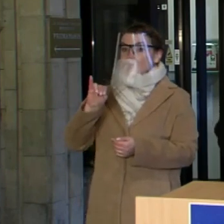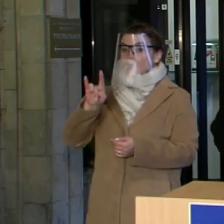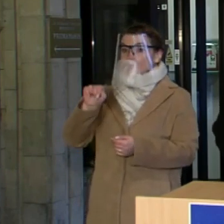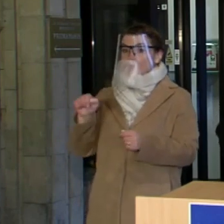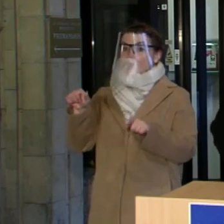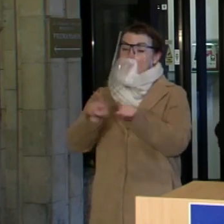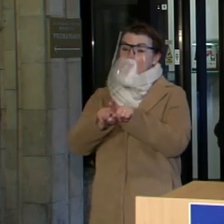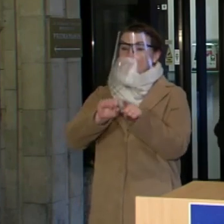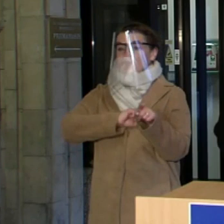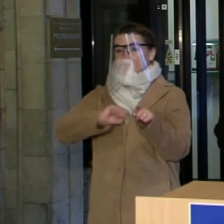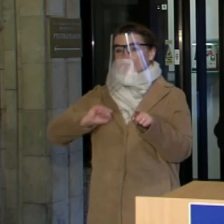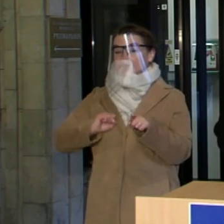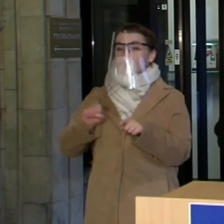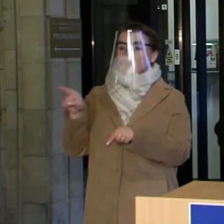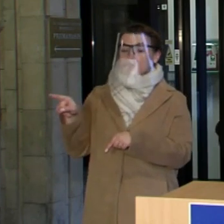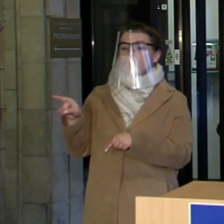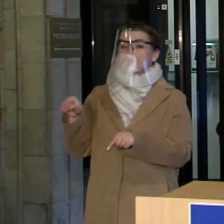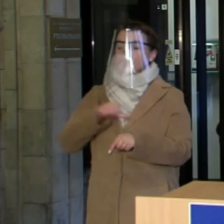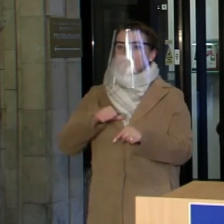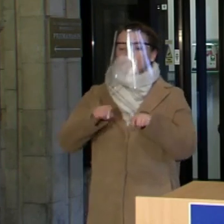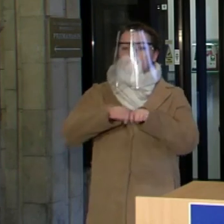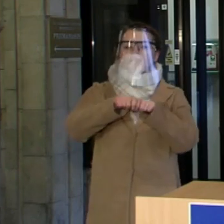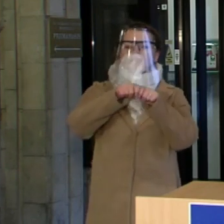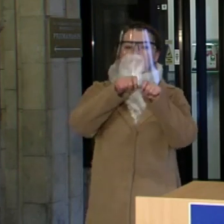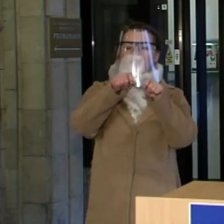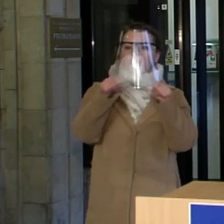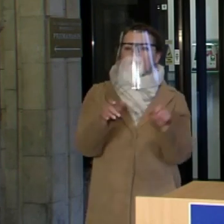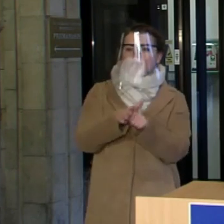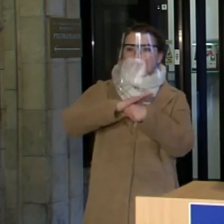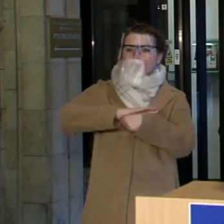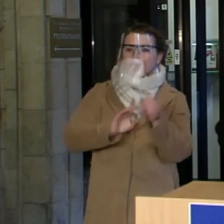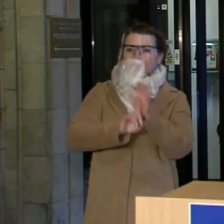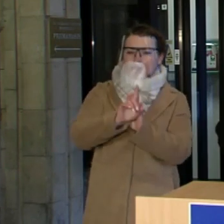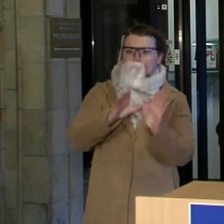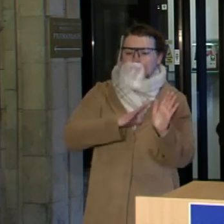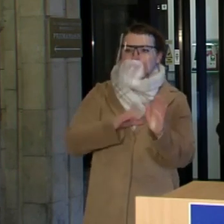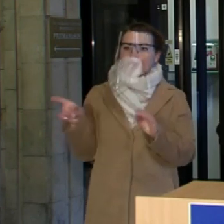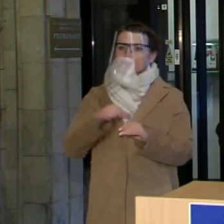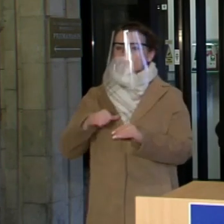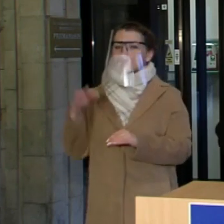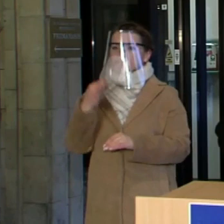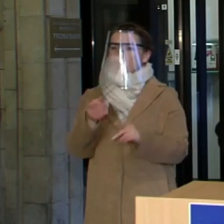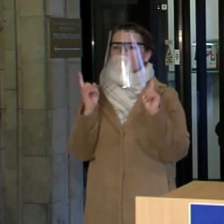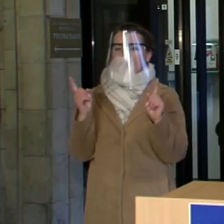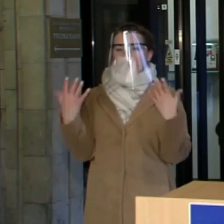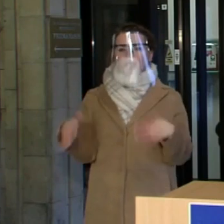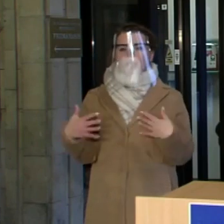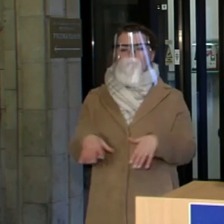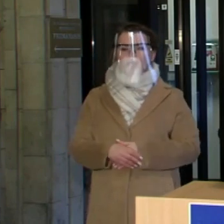medikas, ko gero, pačioje krizės pradžioje konstatavo, kad tai yra didelė grėsmė.